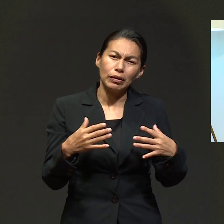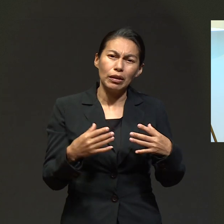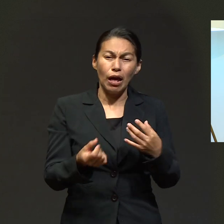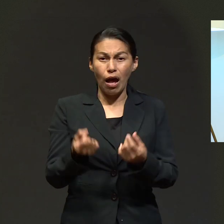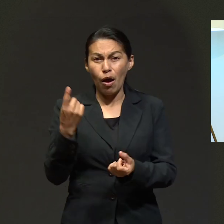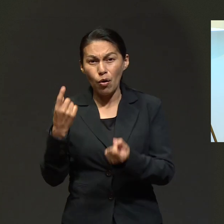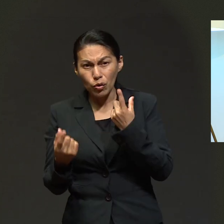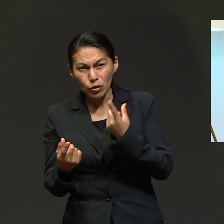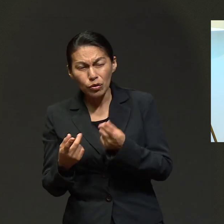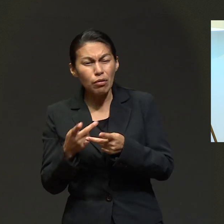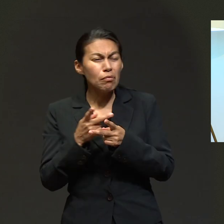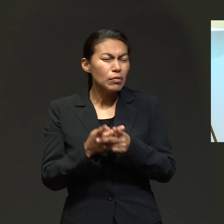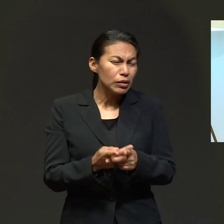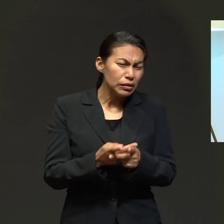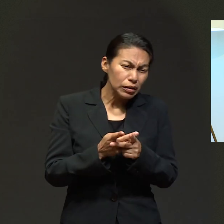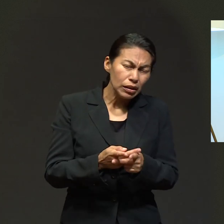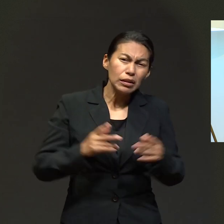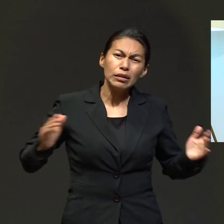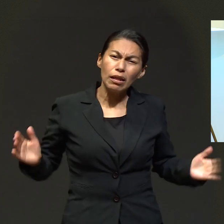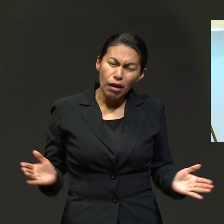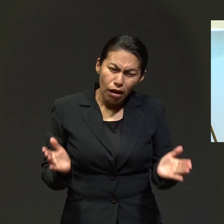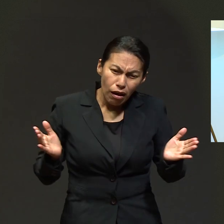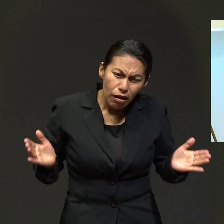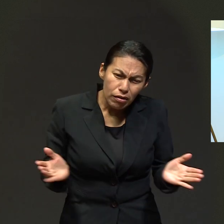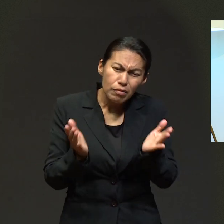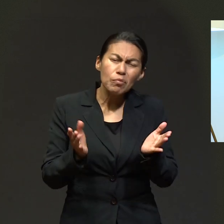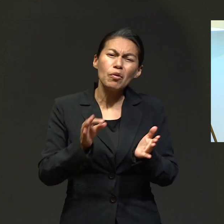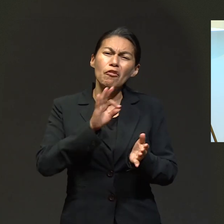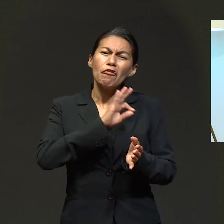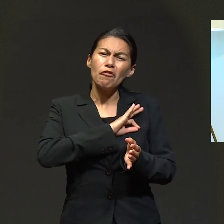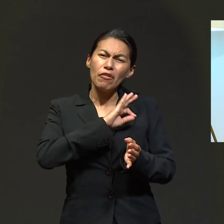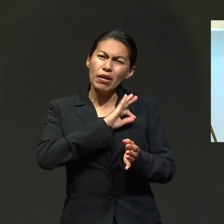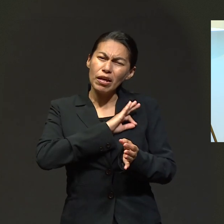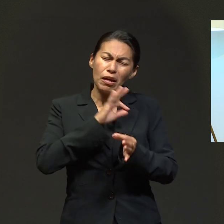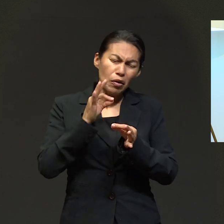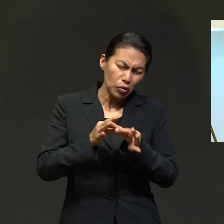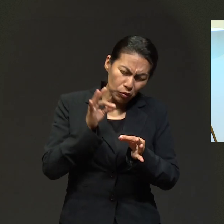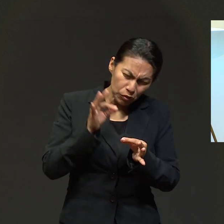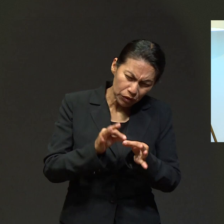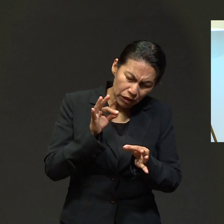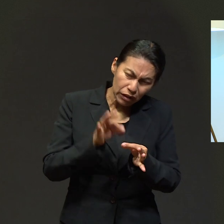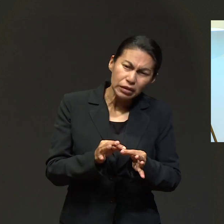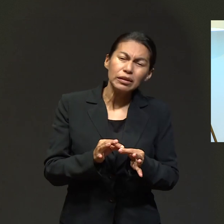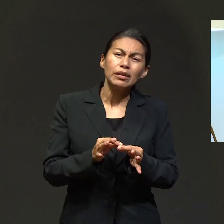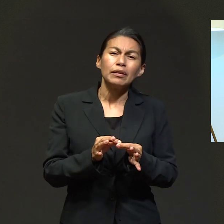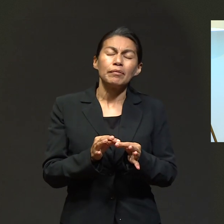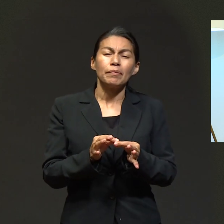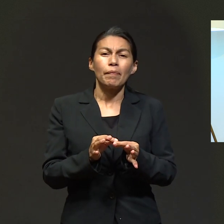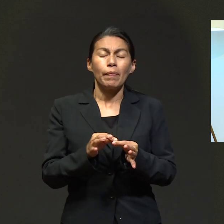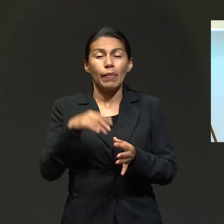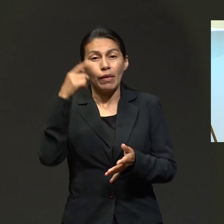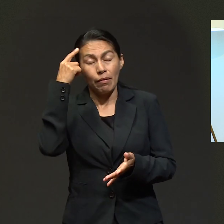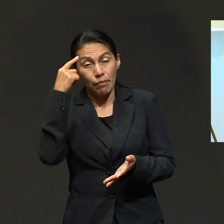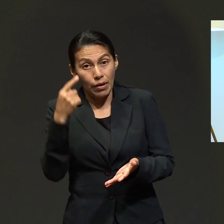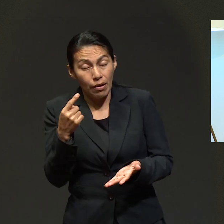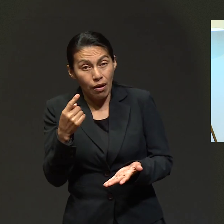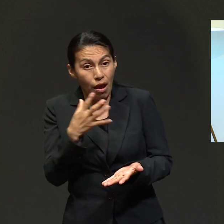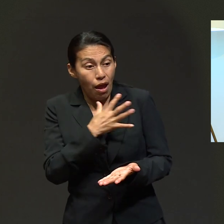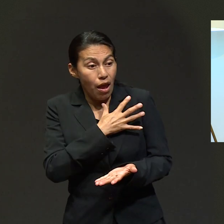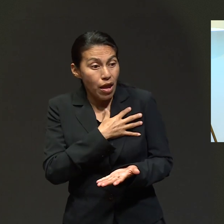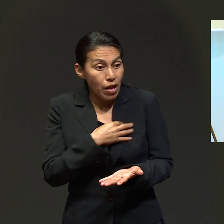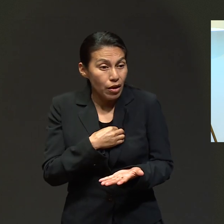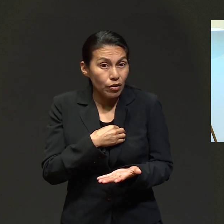de perseverancia, de ánimo, de fe y de fervor para que